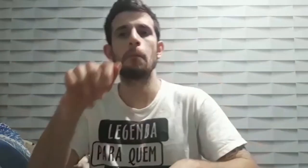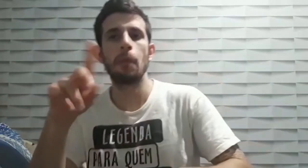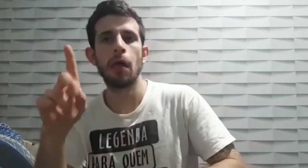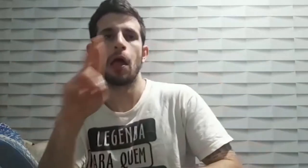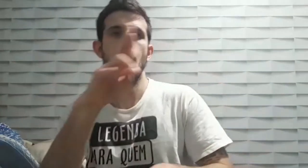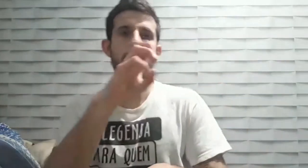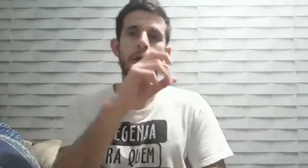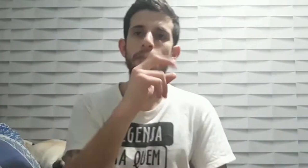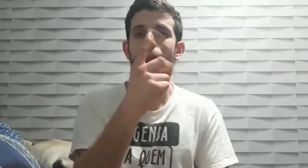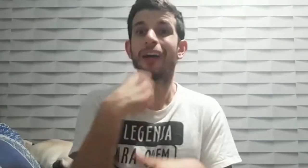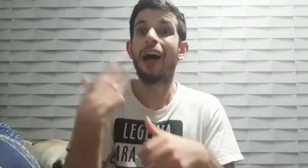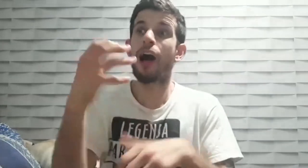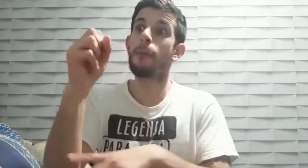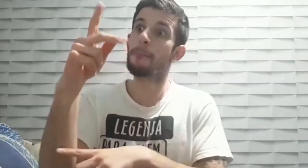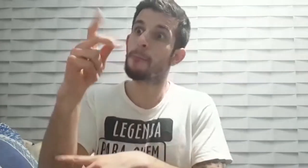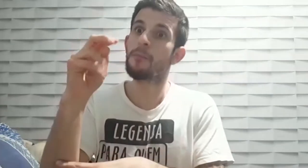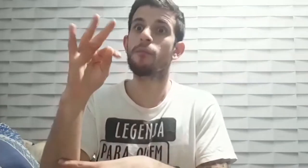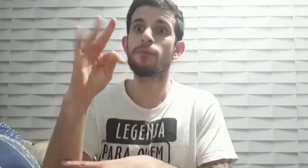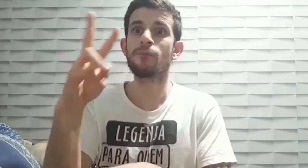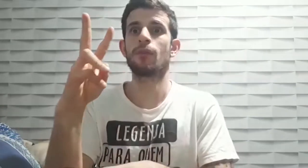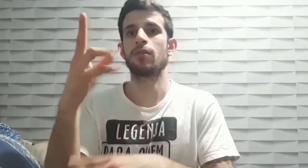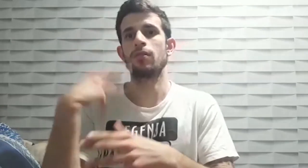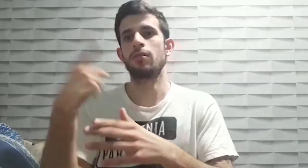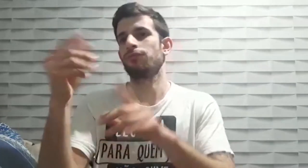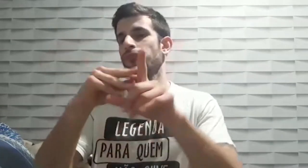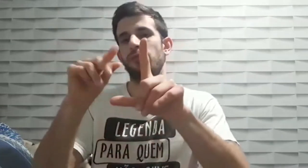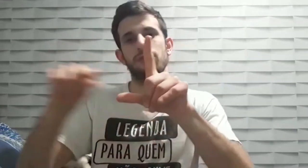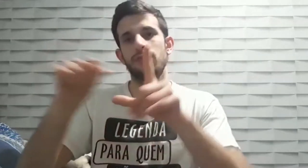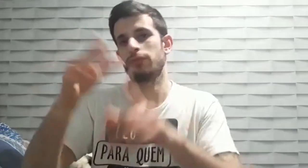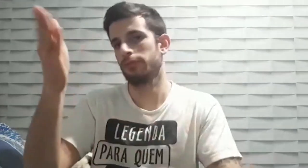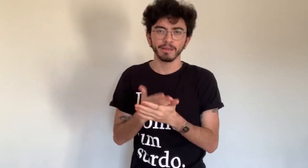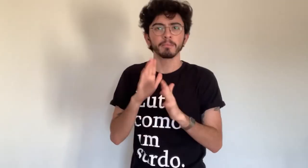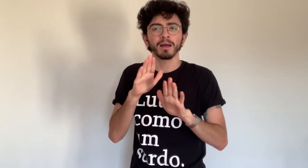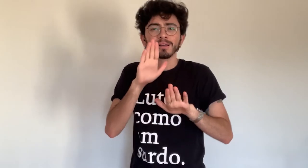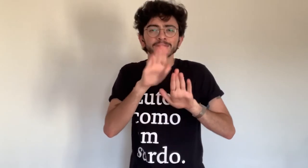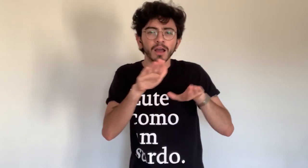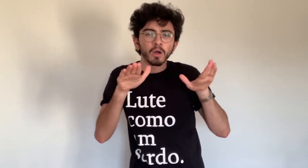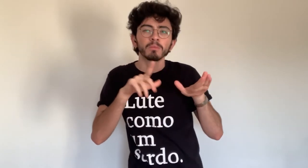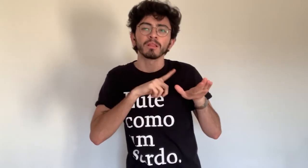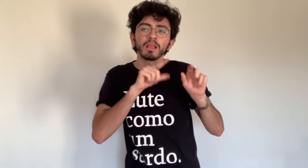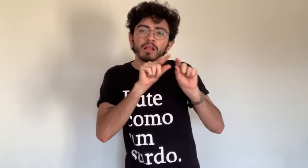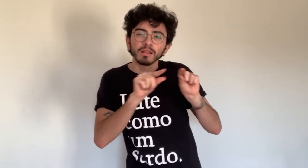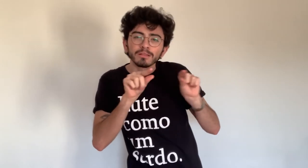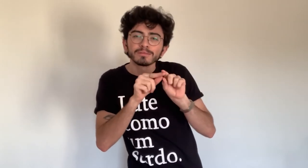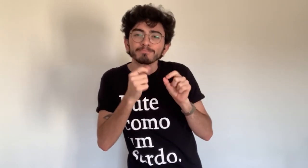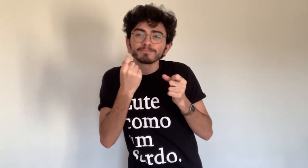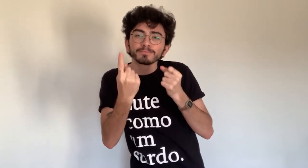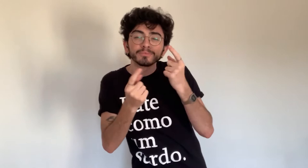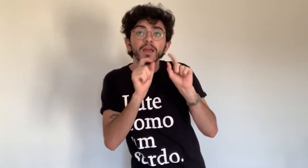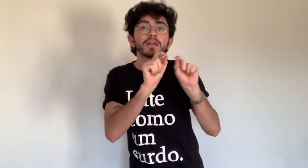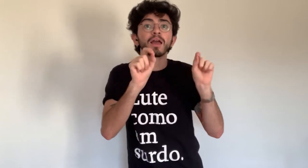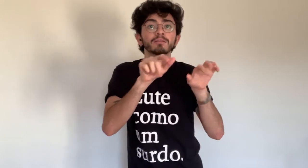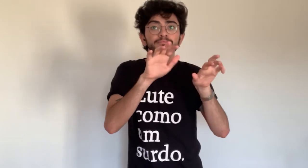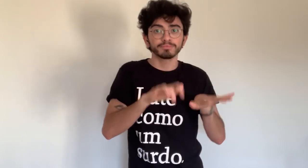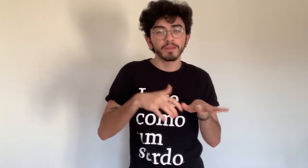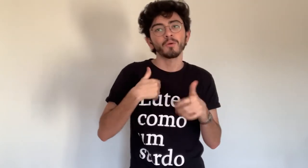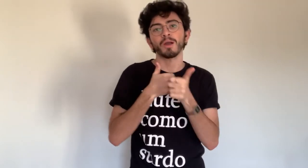Globo, Band e Record, tem legenda. Mas e o Esporte TV? Gabriel Isaac. Eu acompanho os conteúdos que tem